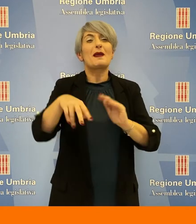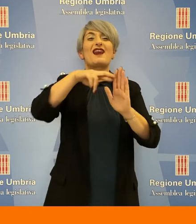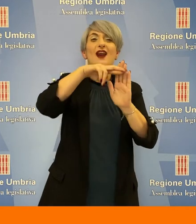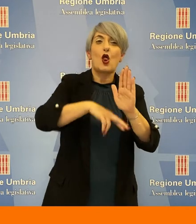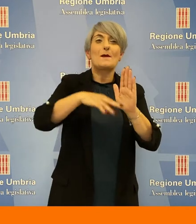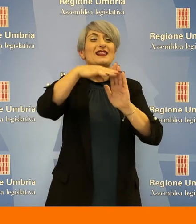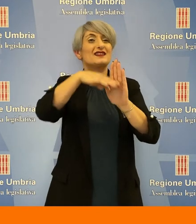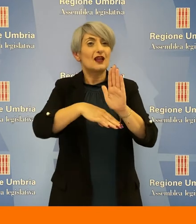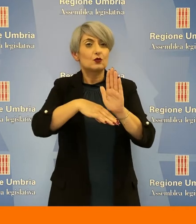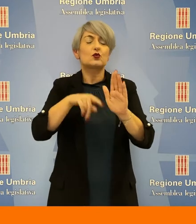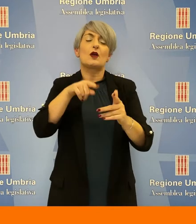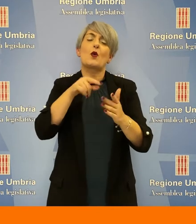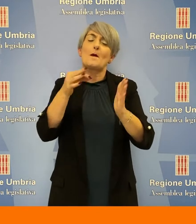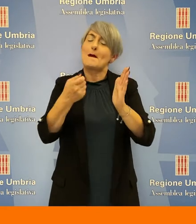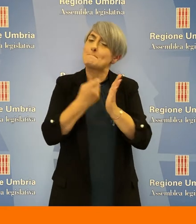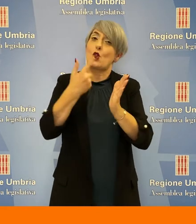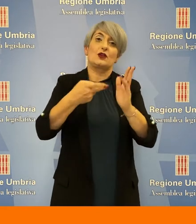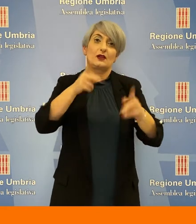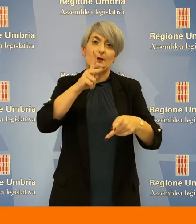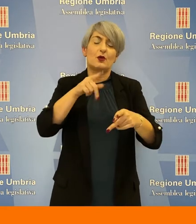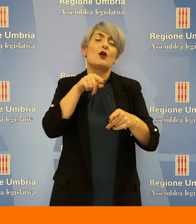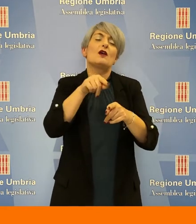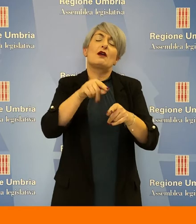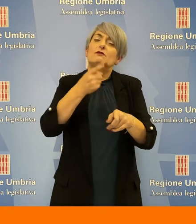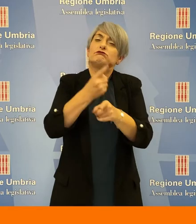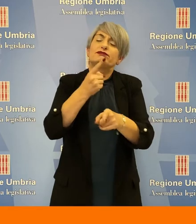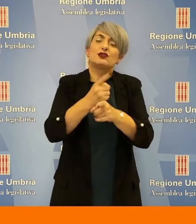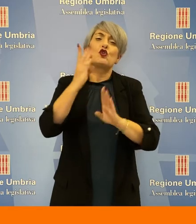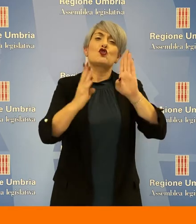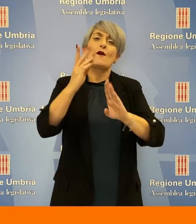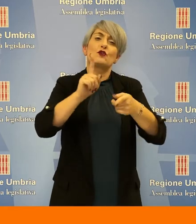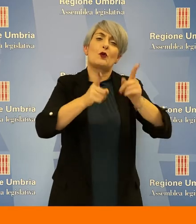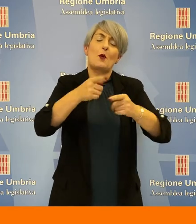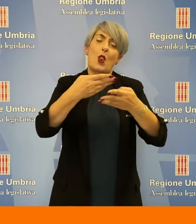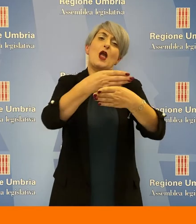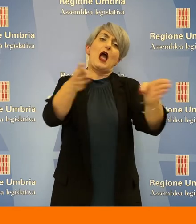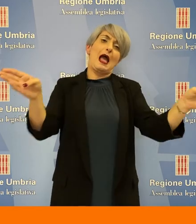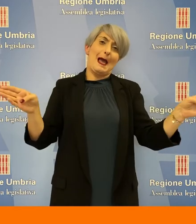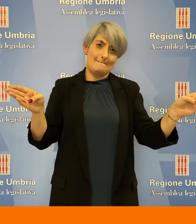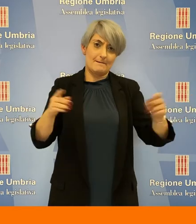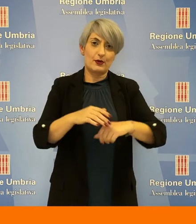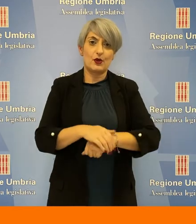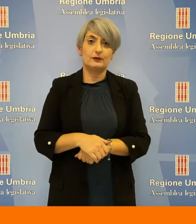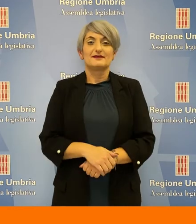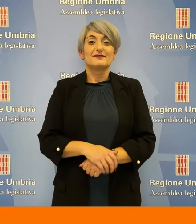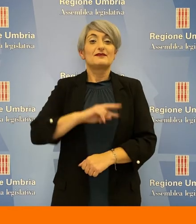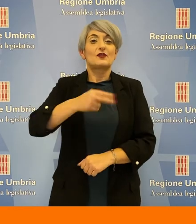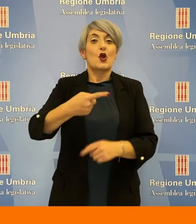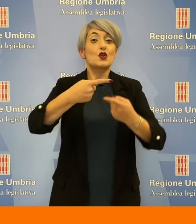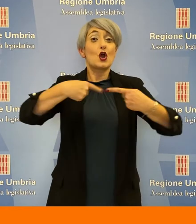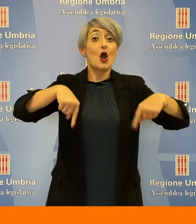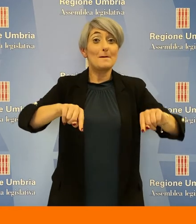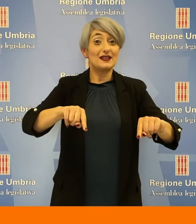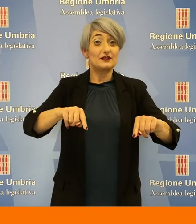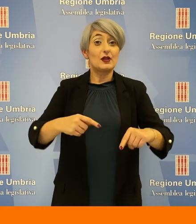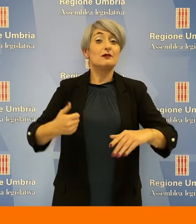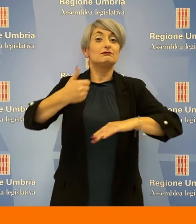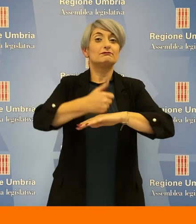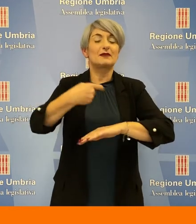maggiormente incisivi e che richiedono scelte politiche di ampio respiro. La seconda commissione presieduta da